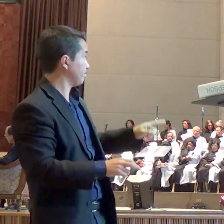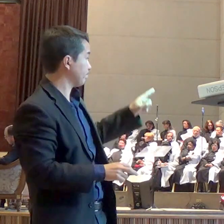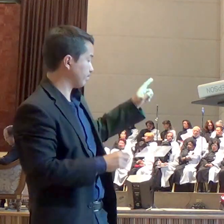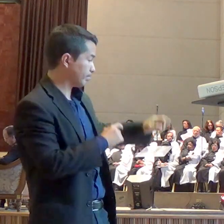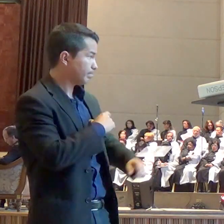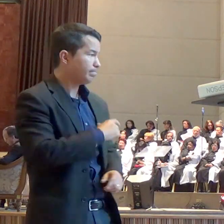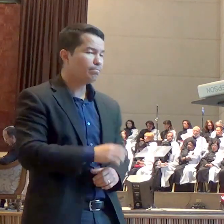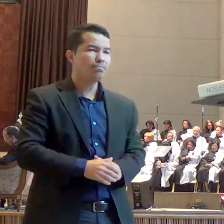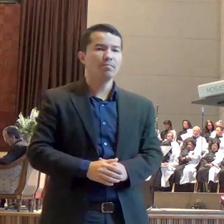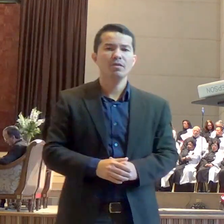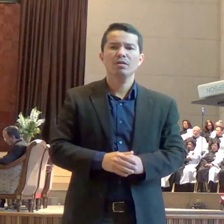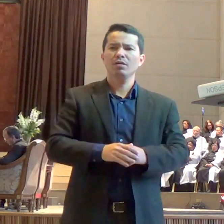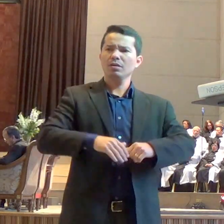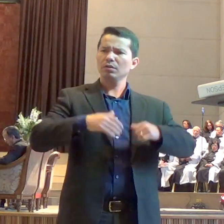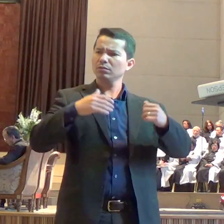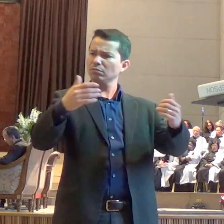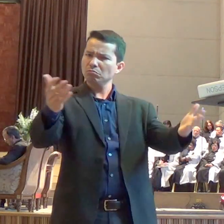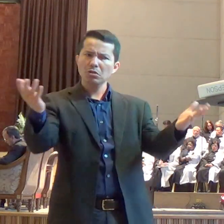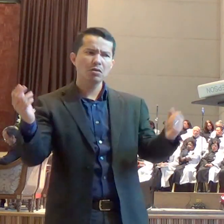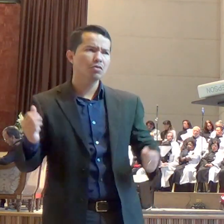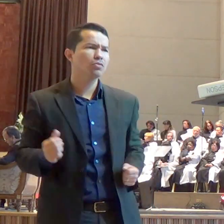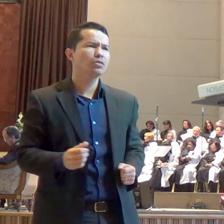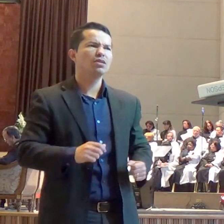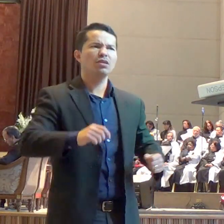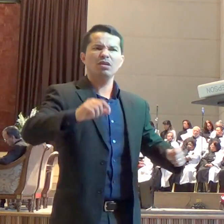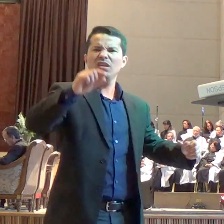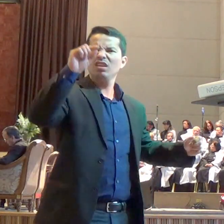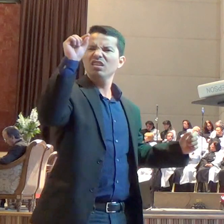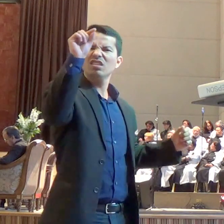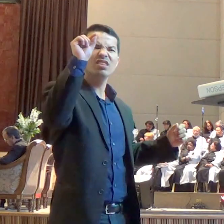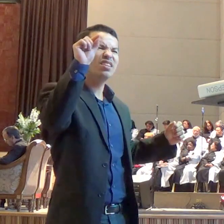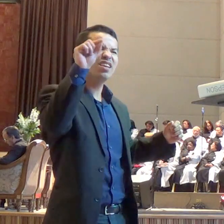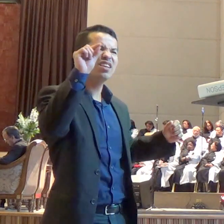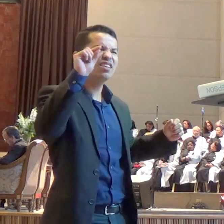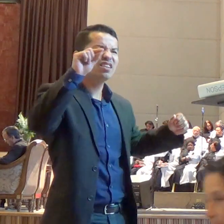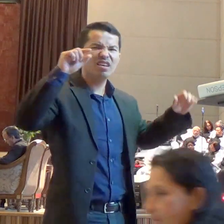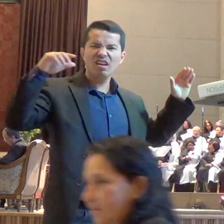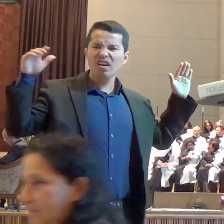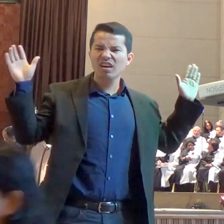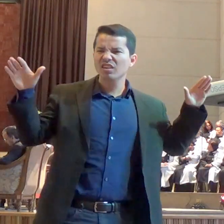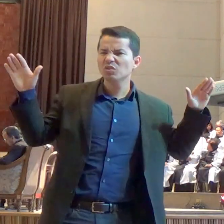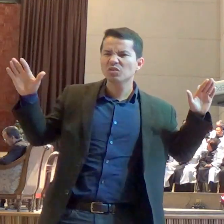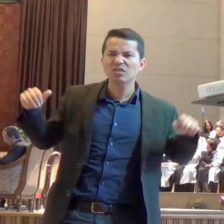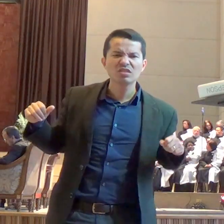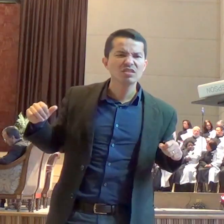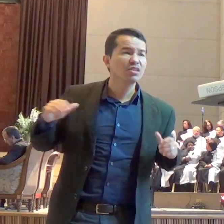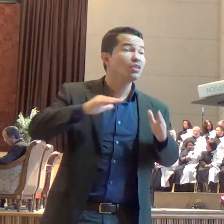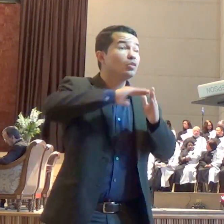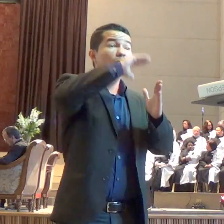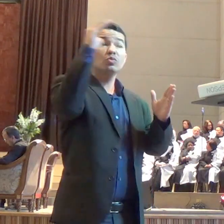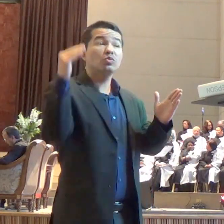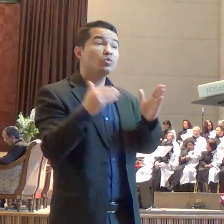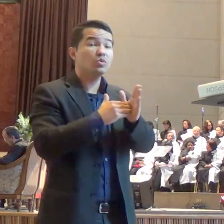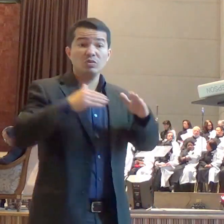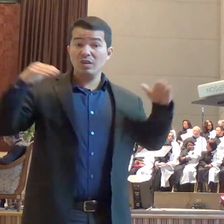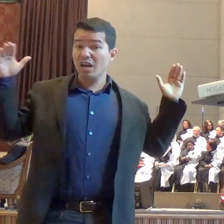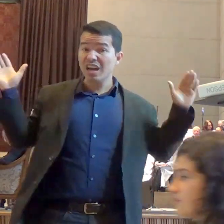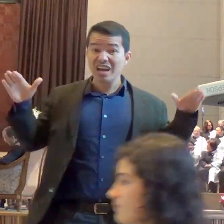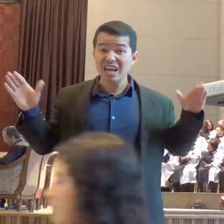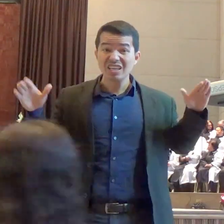E então, o que são os anjos? Todos eles são espíritos que